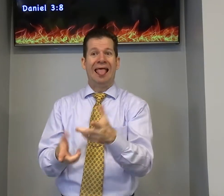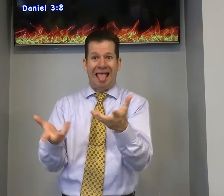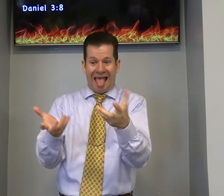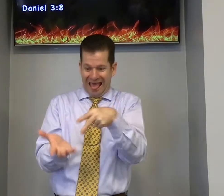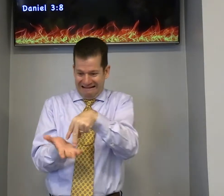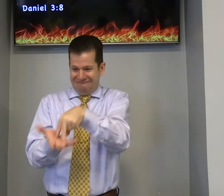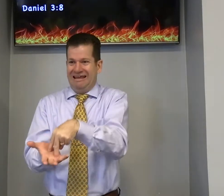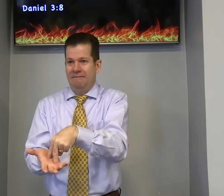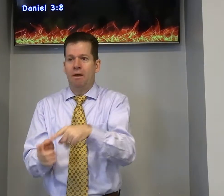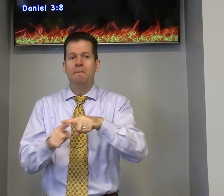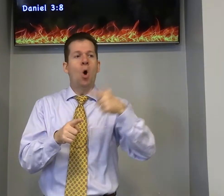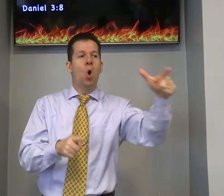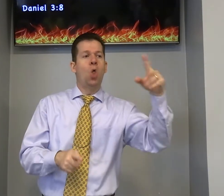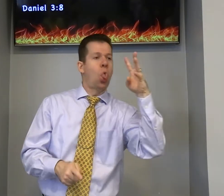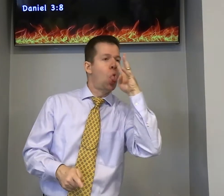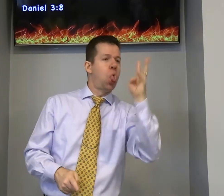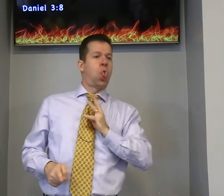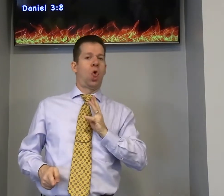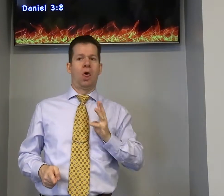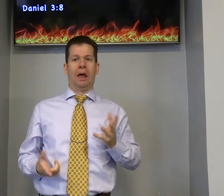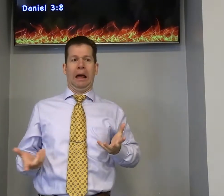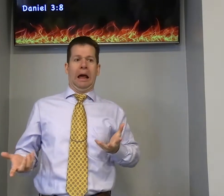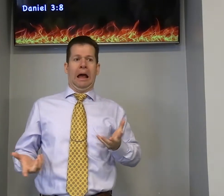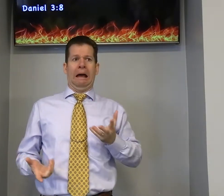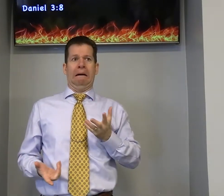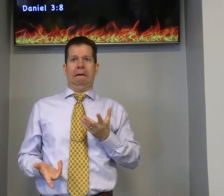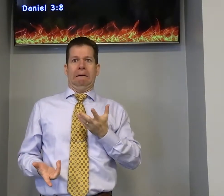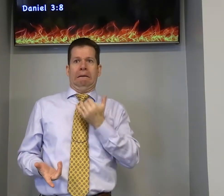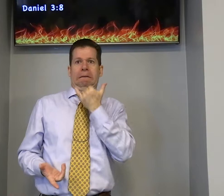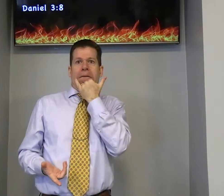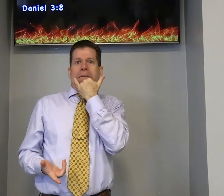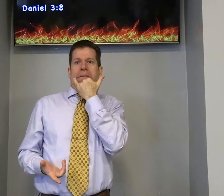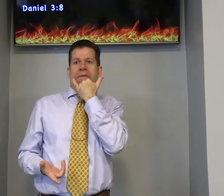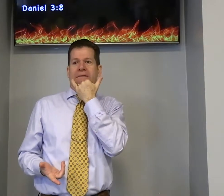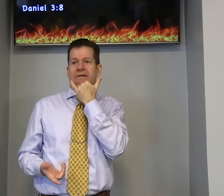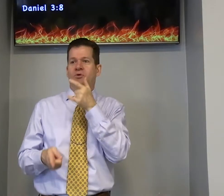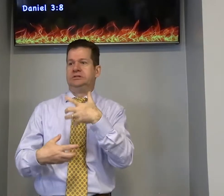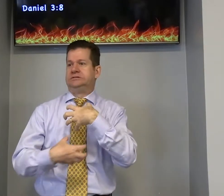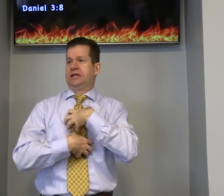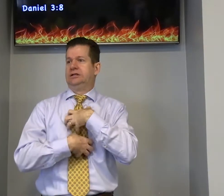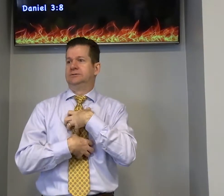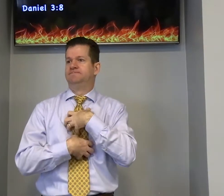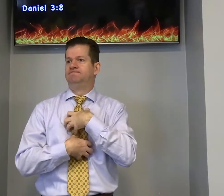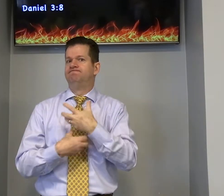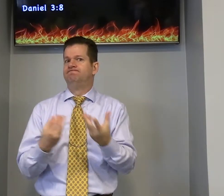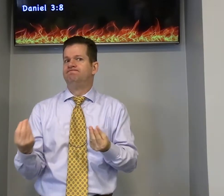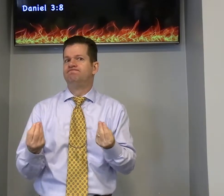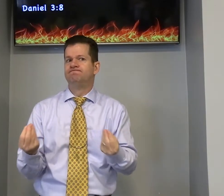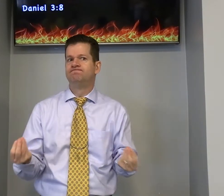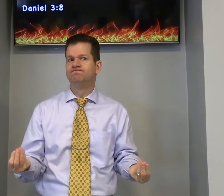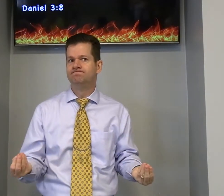quer ficar firme mas outros acusam você e você sente ruim